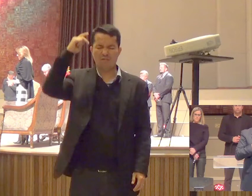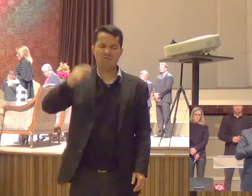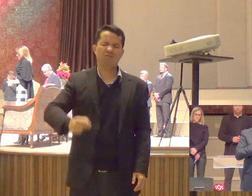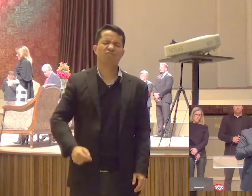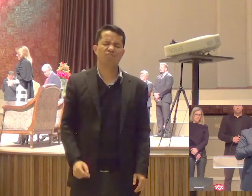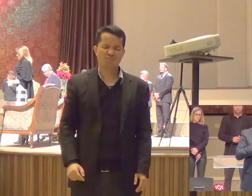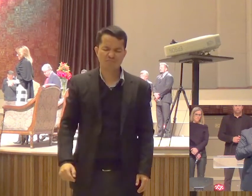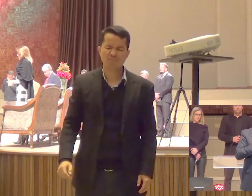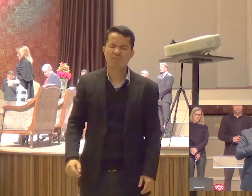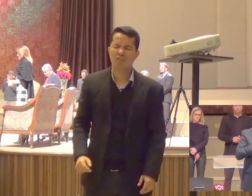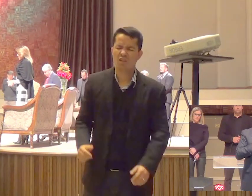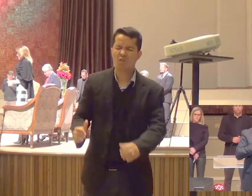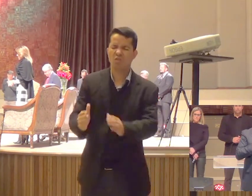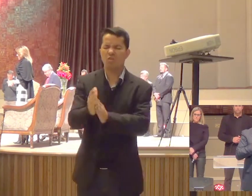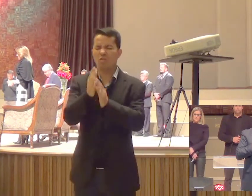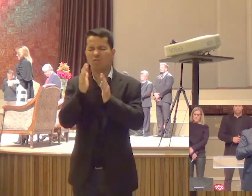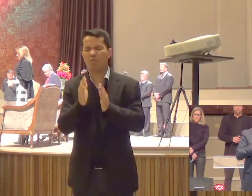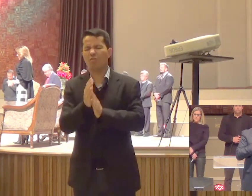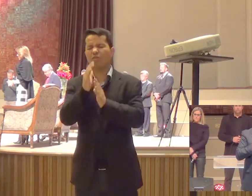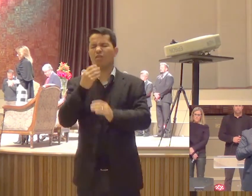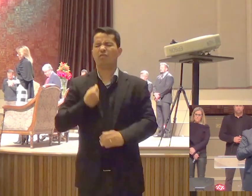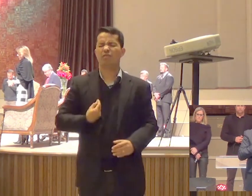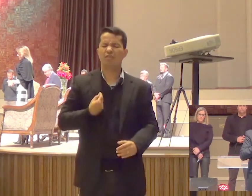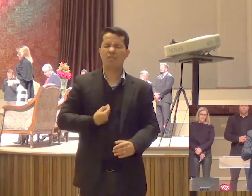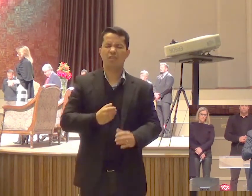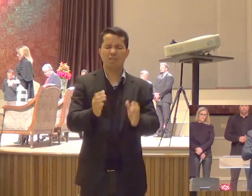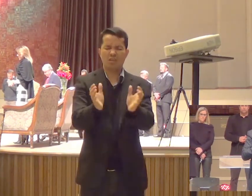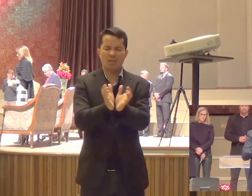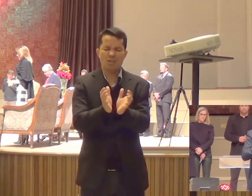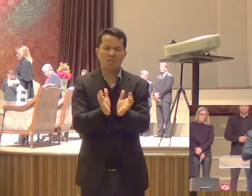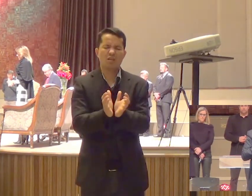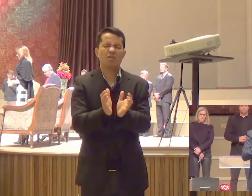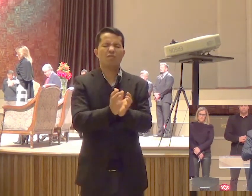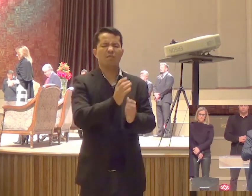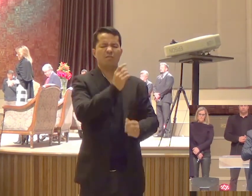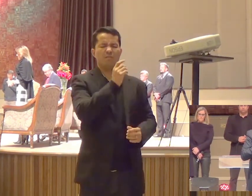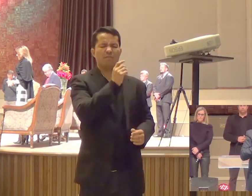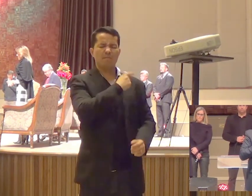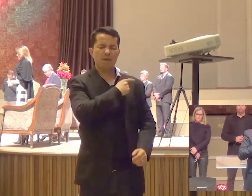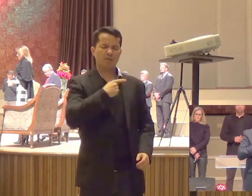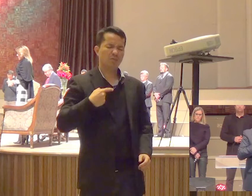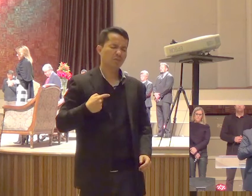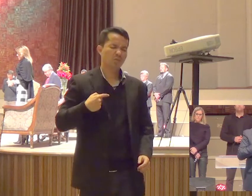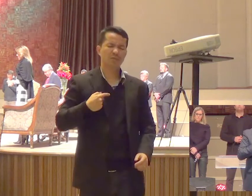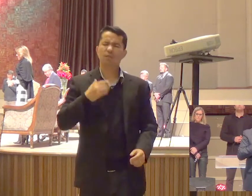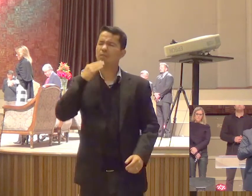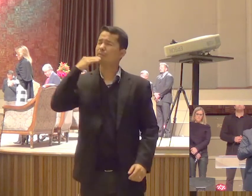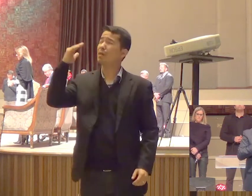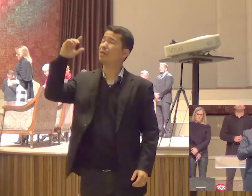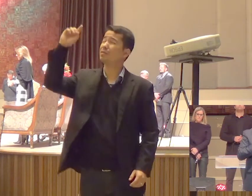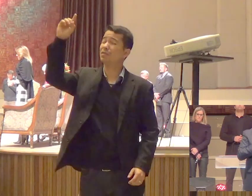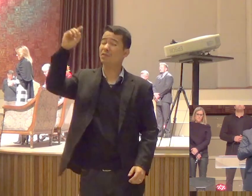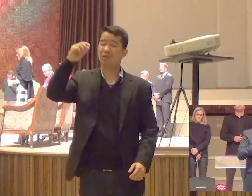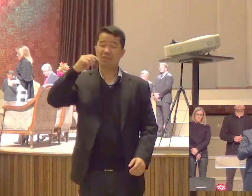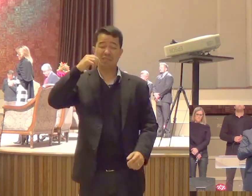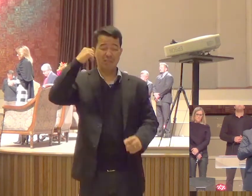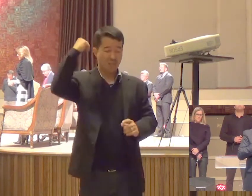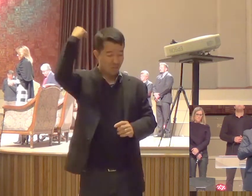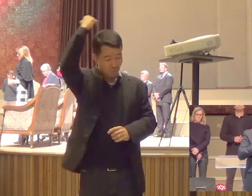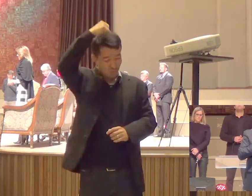Eu te louvo Por eles Pai E te peço Que sejam Gigantes Do Senhor Valentes Do Deus Altíssimo Que